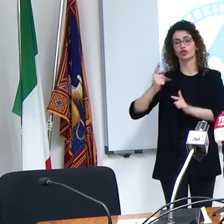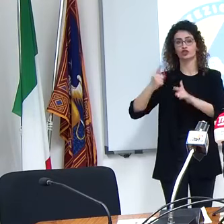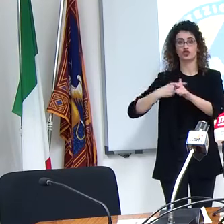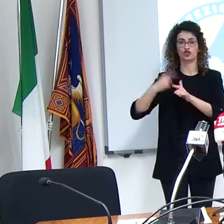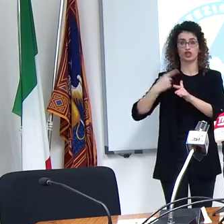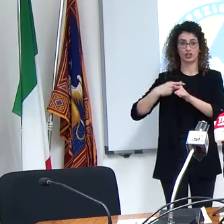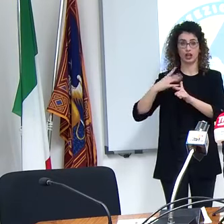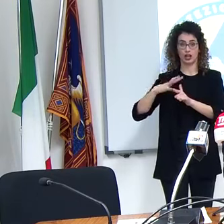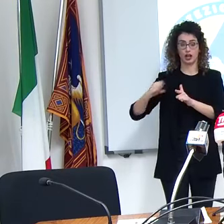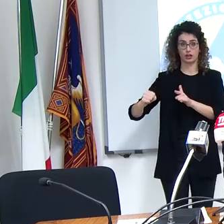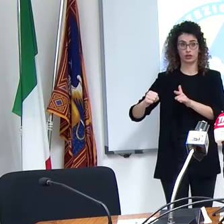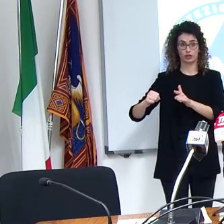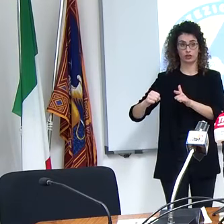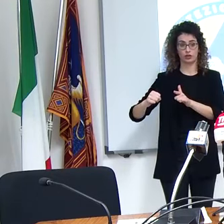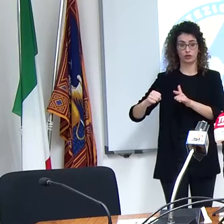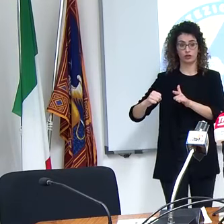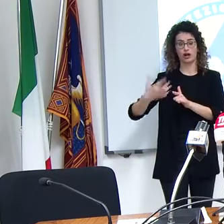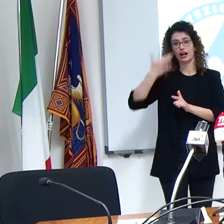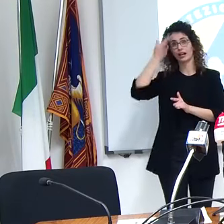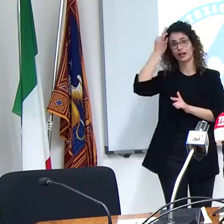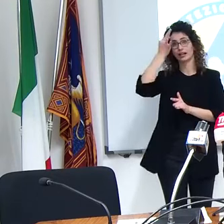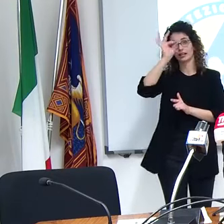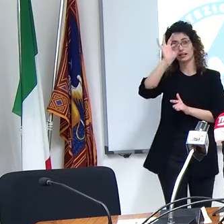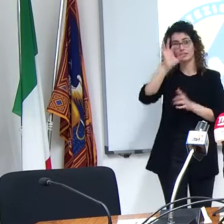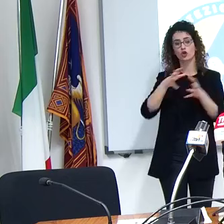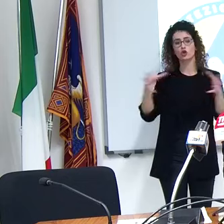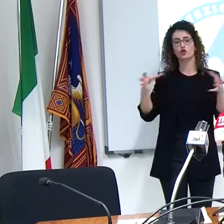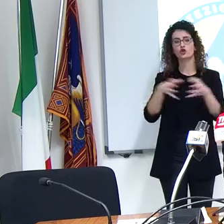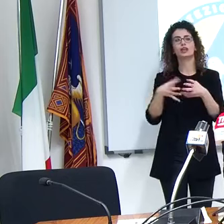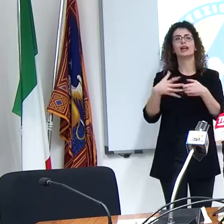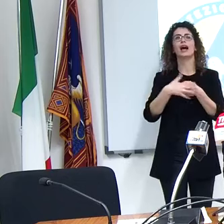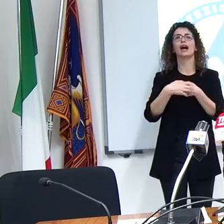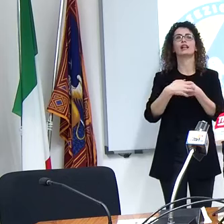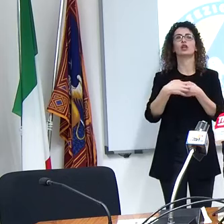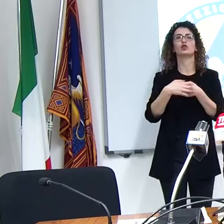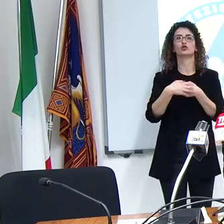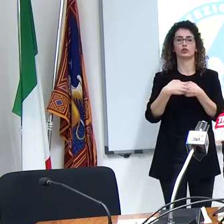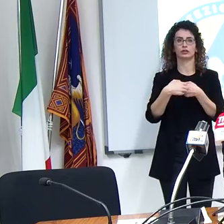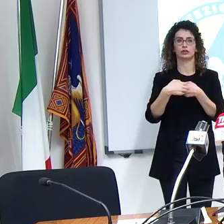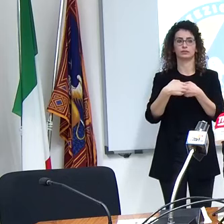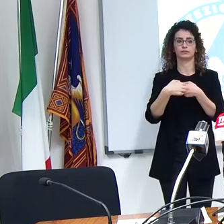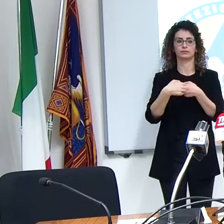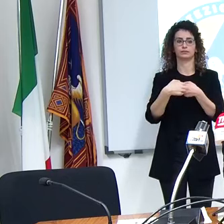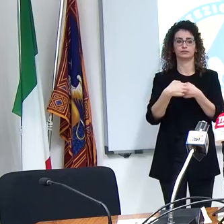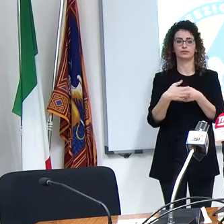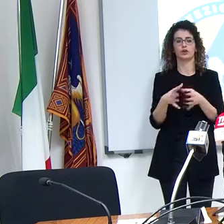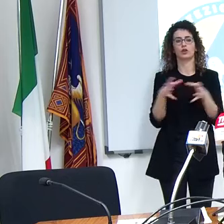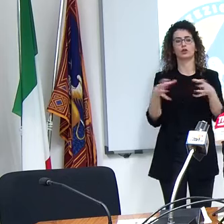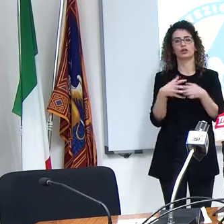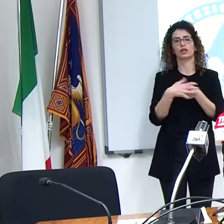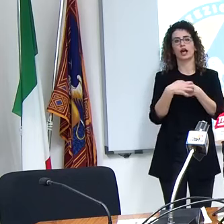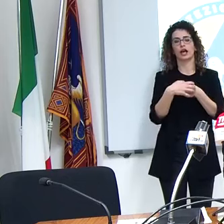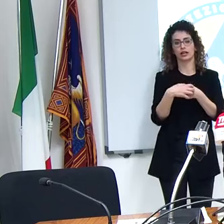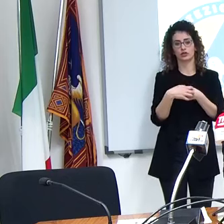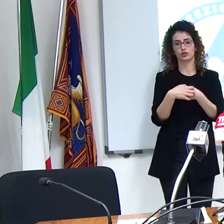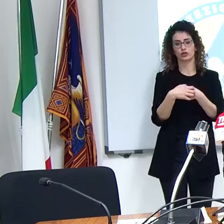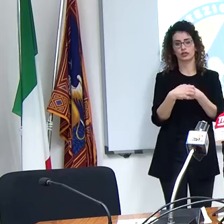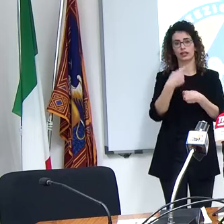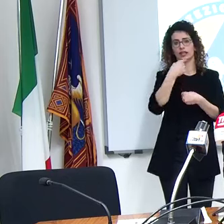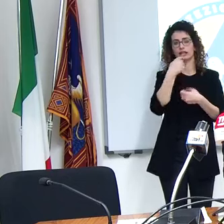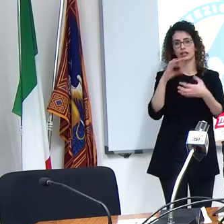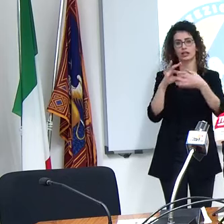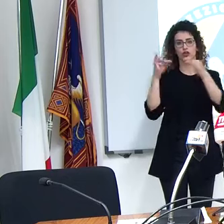si riferisce alle zone arancioni cioè le zone testualmente che sono soggette a